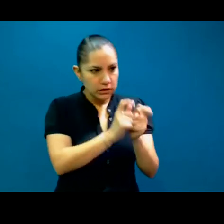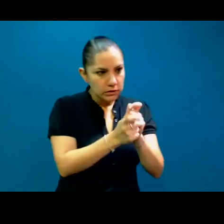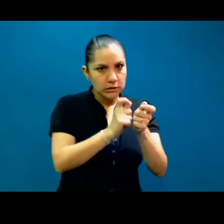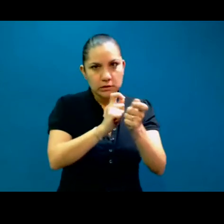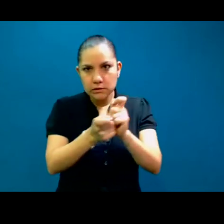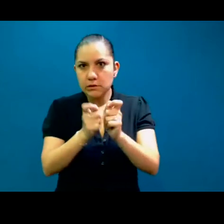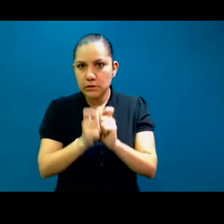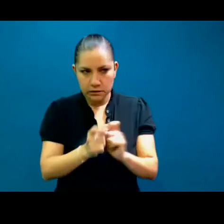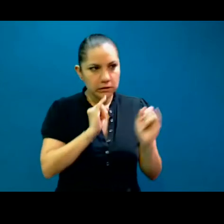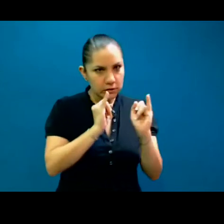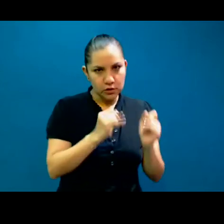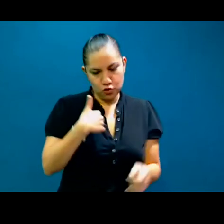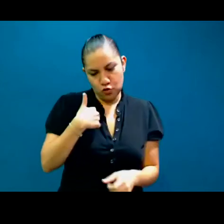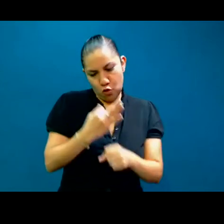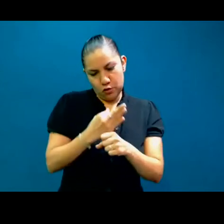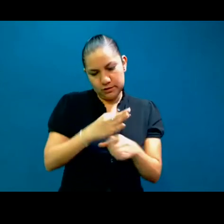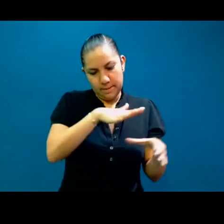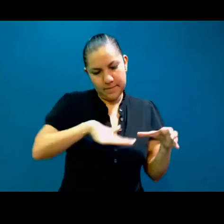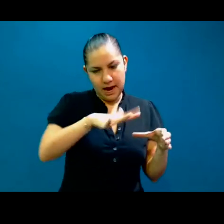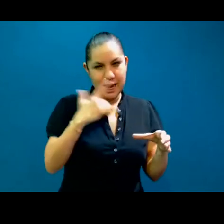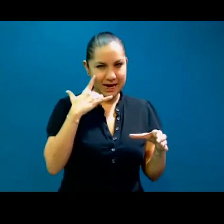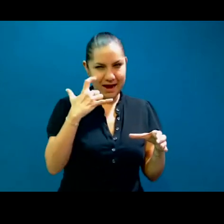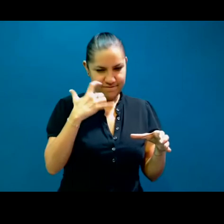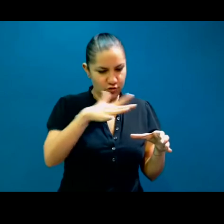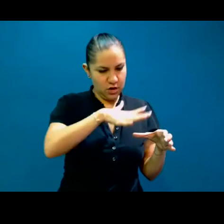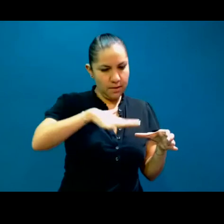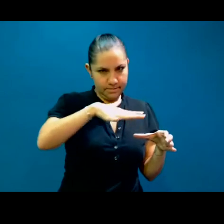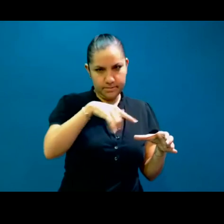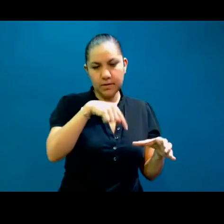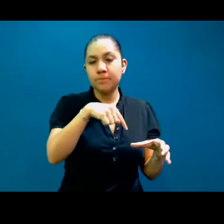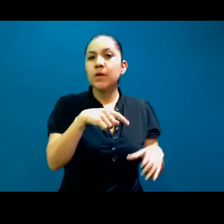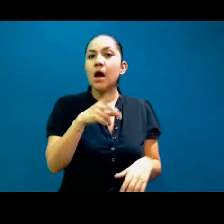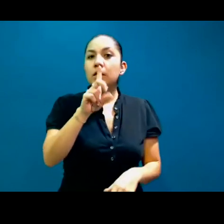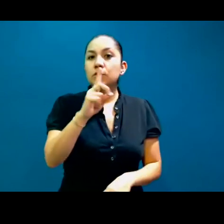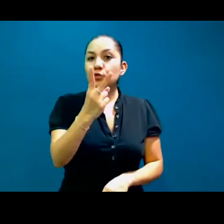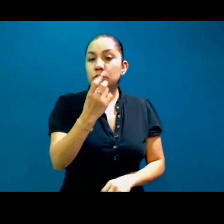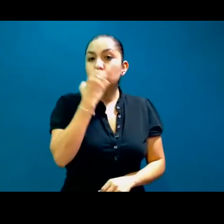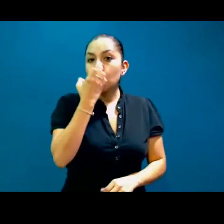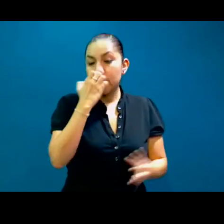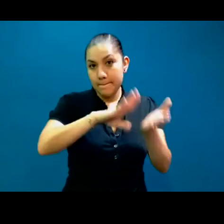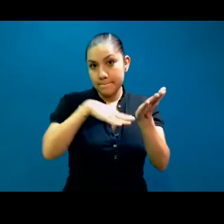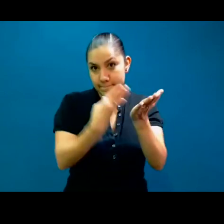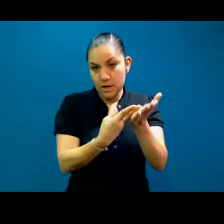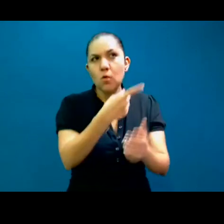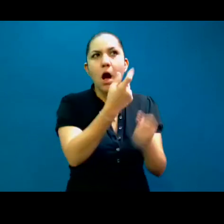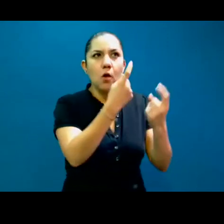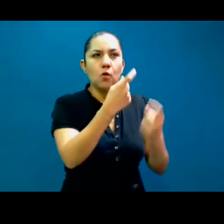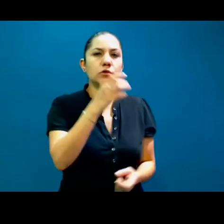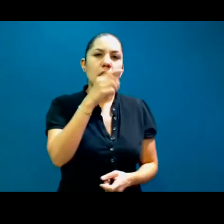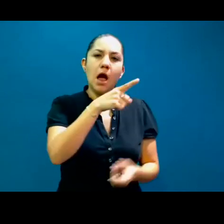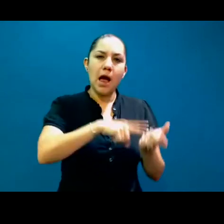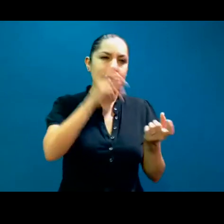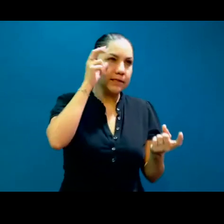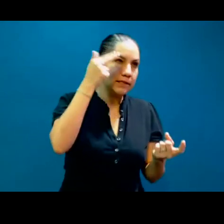California, que es donde yo trabajo, tenemos 32 escuelas bilingües, o sea que tenemos escuelas en mandarín inglés, coreano inglés,